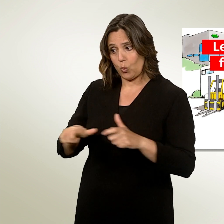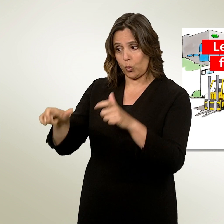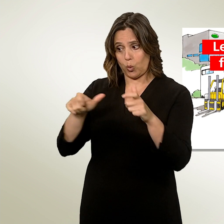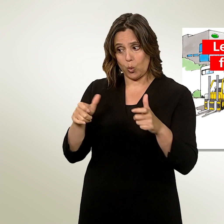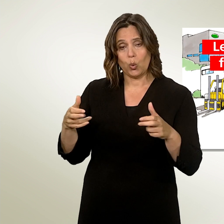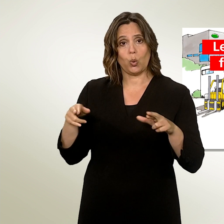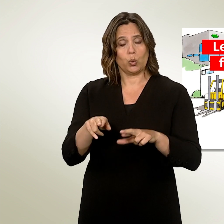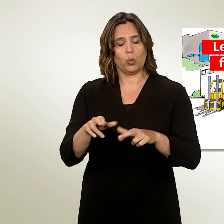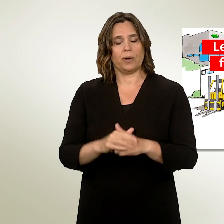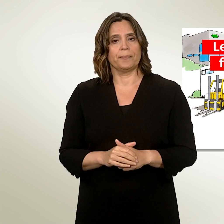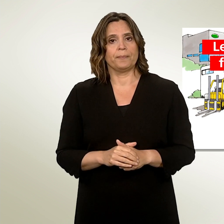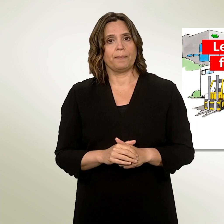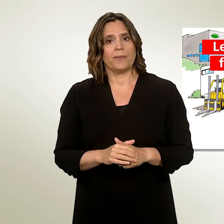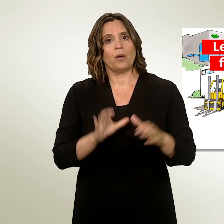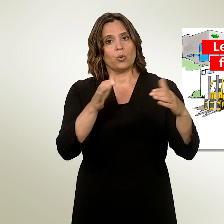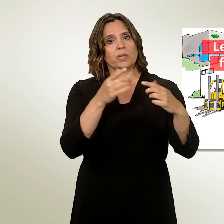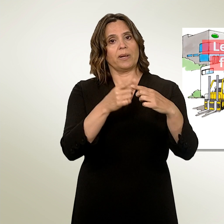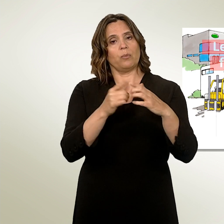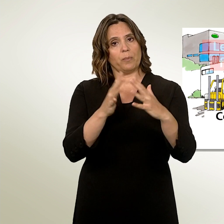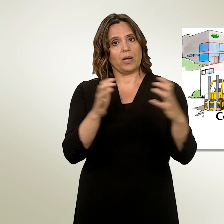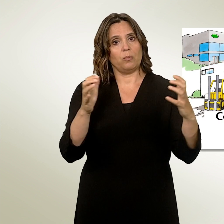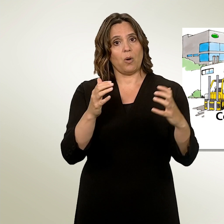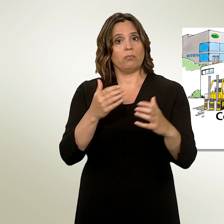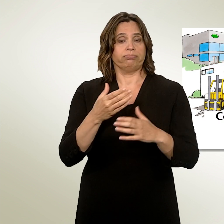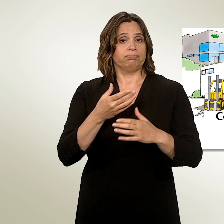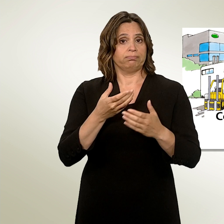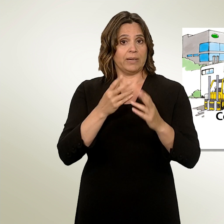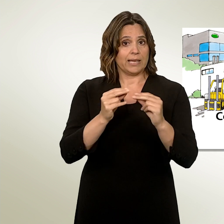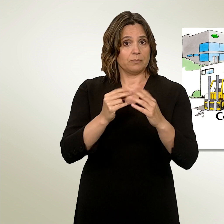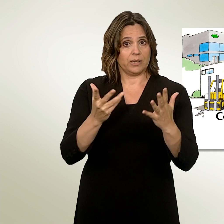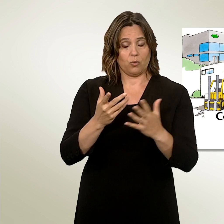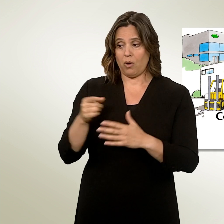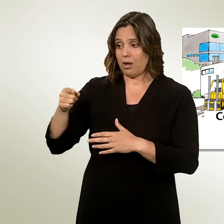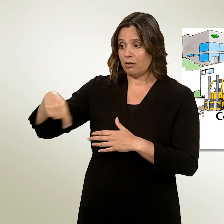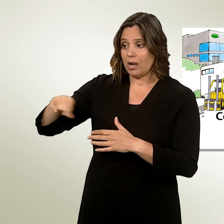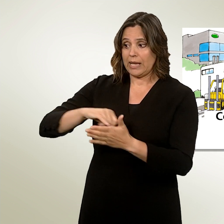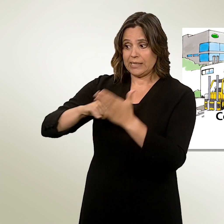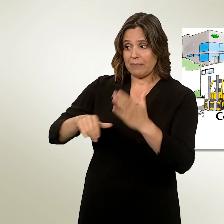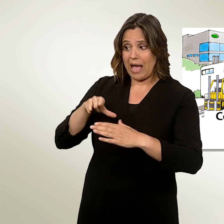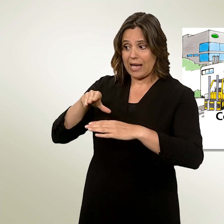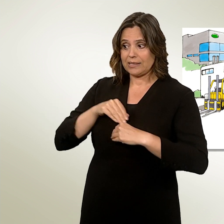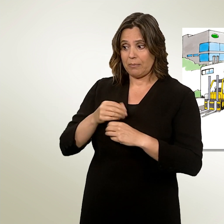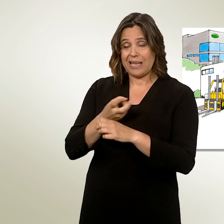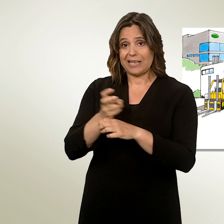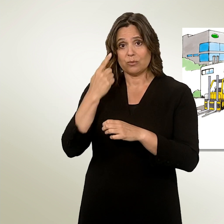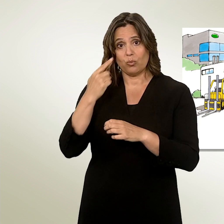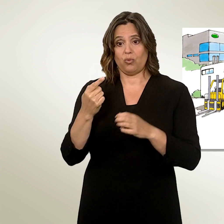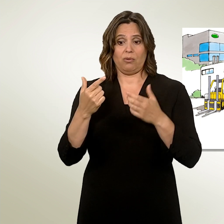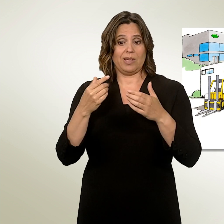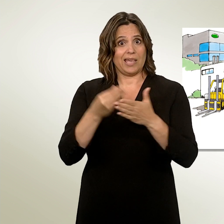Conseil fédéral et le Parlement, une acceptation de l'initiative aurait des conséquences néfastes pour l'économie et la prospérité. La Suisse